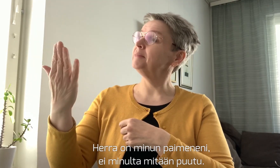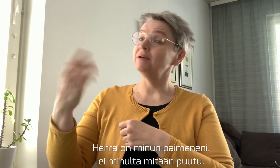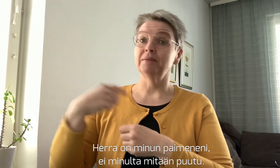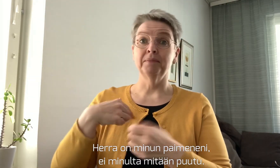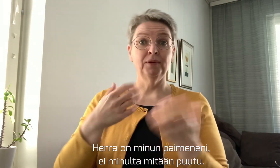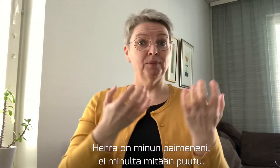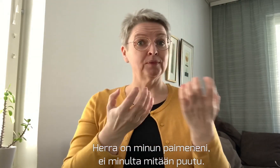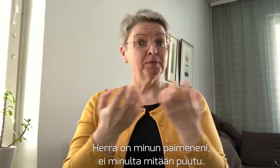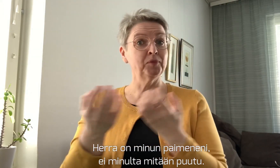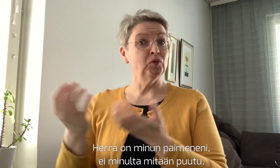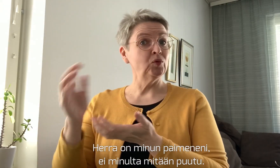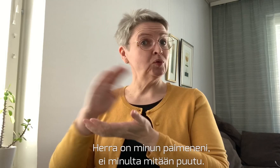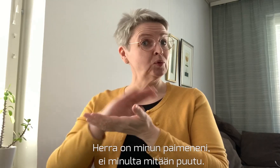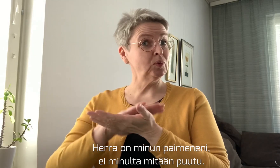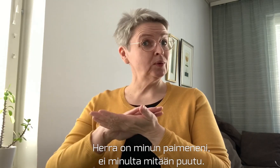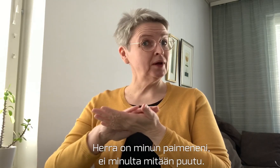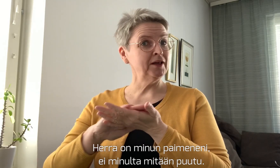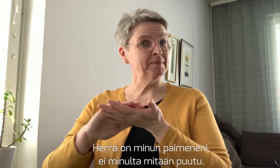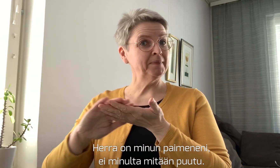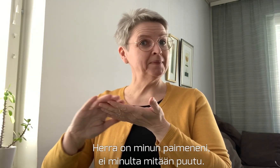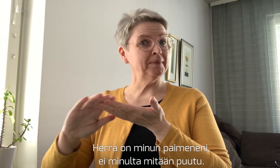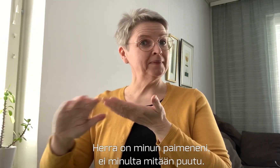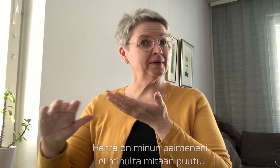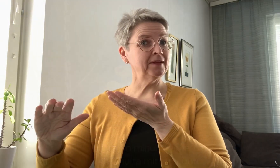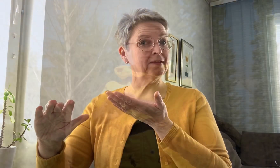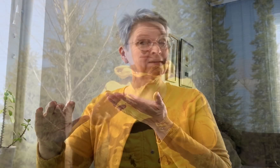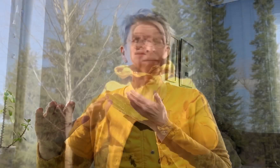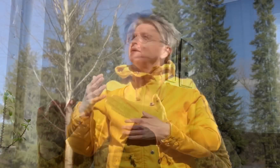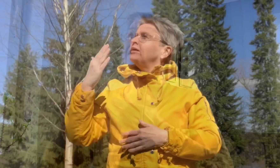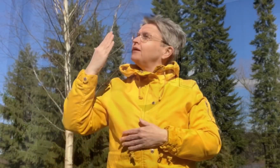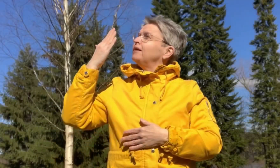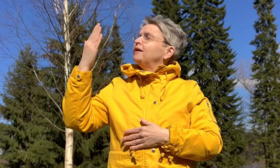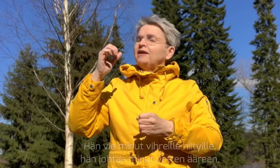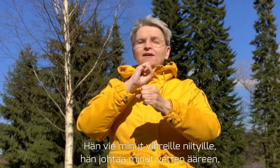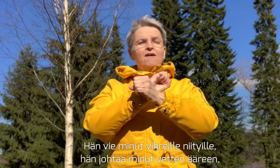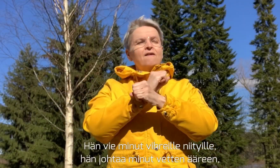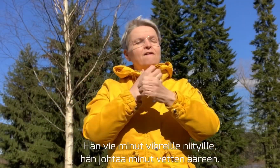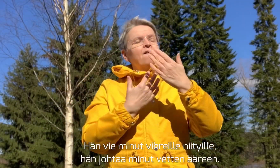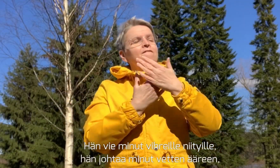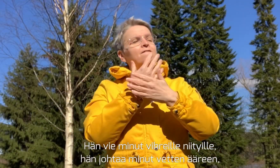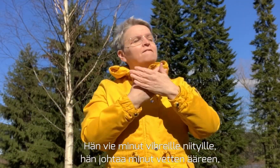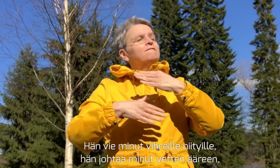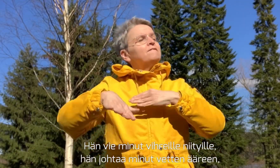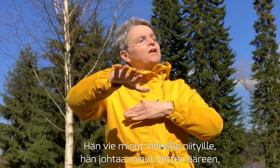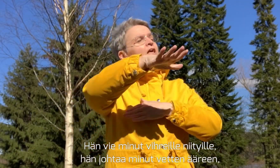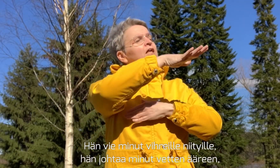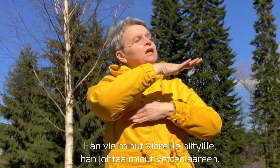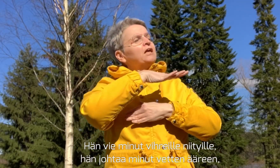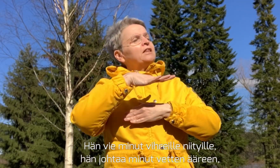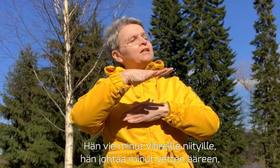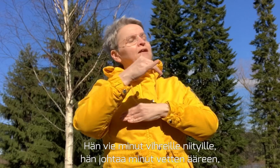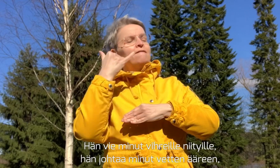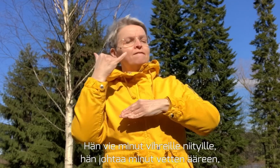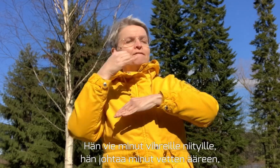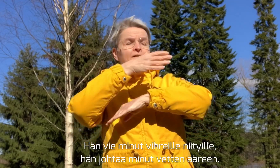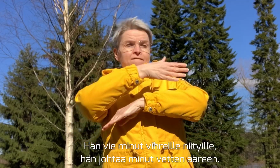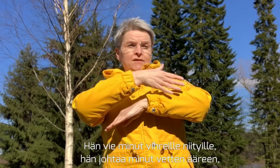paimeneni. Ei minulta mitään puutu. Hän vie minut vihreille niityille.